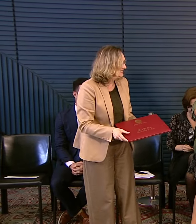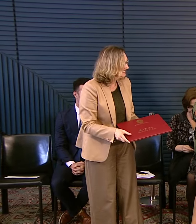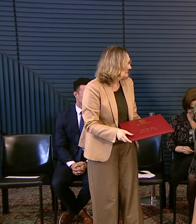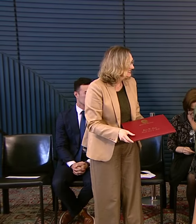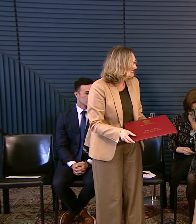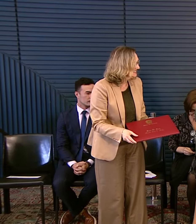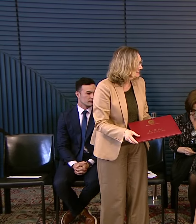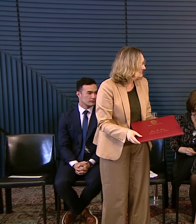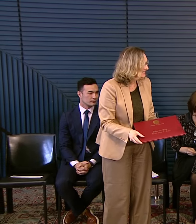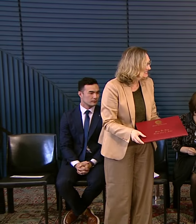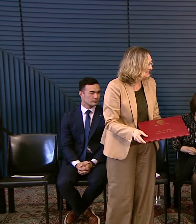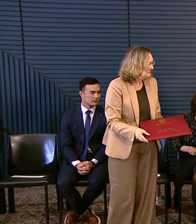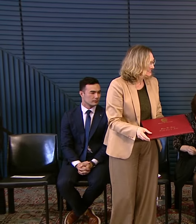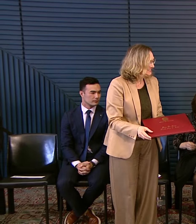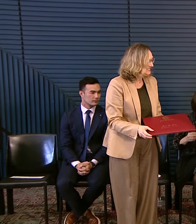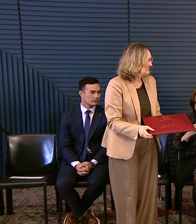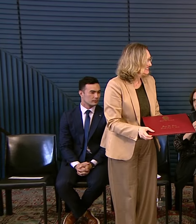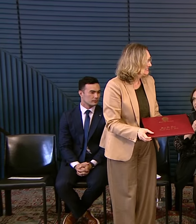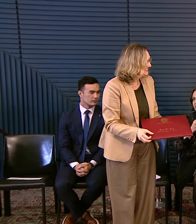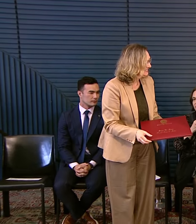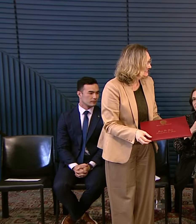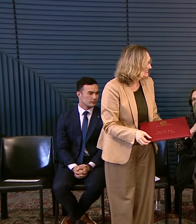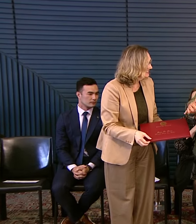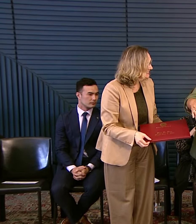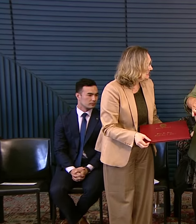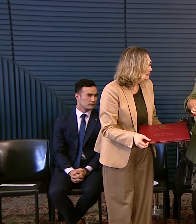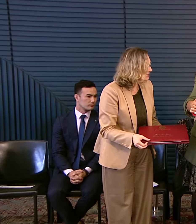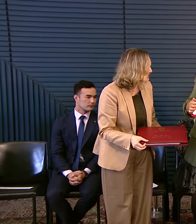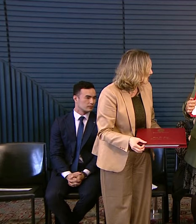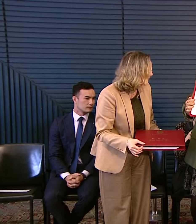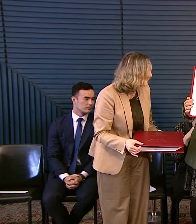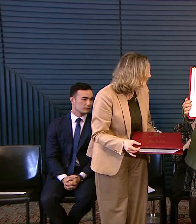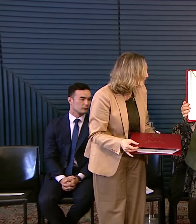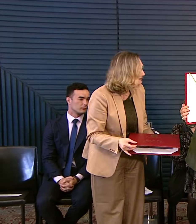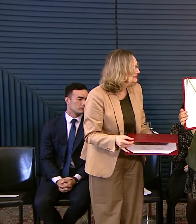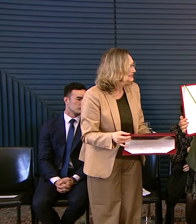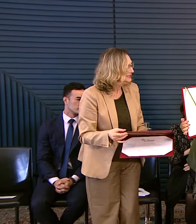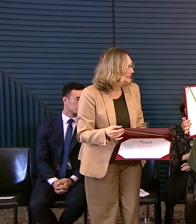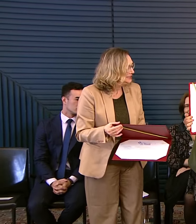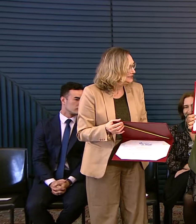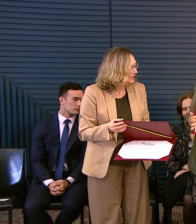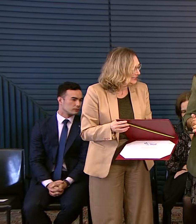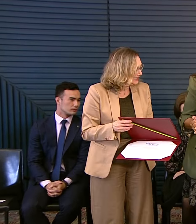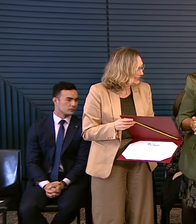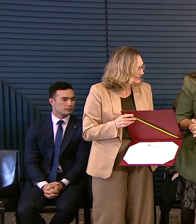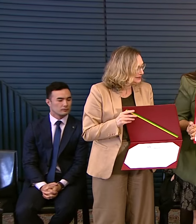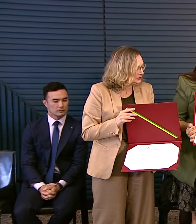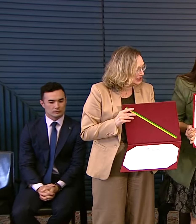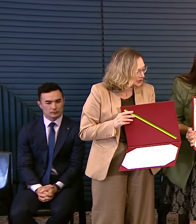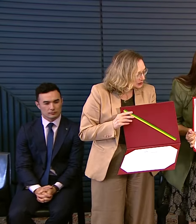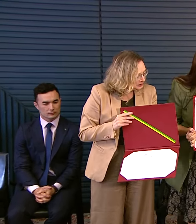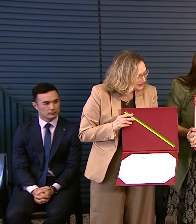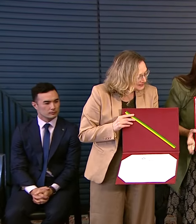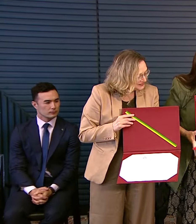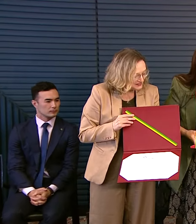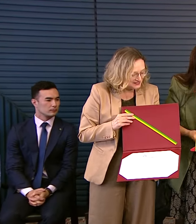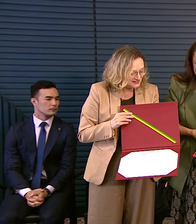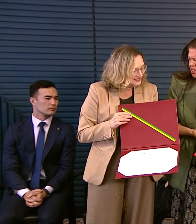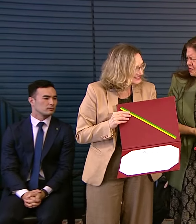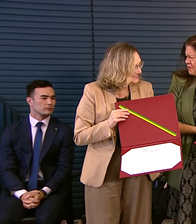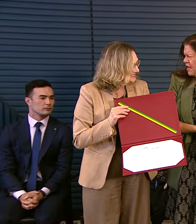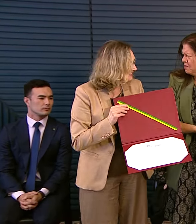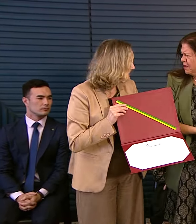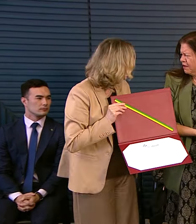O Hospital Maternidade Maria Amélia Buarque de Holanda Tem o objetivo De ampliar e qualificar O acesso humanizado Das